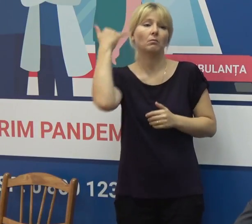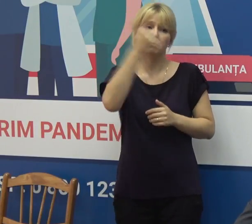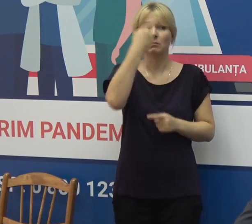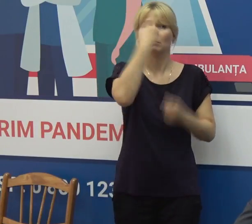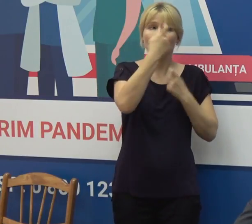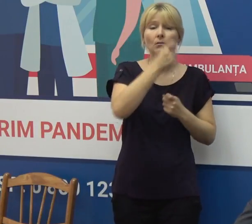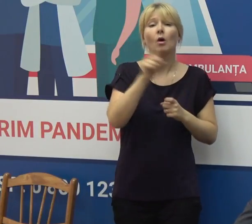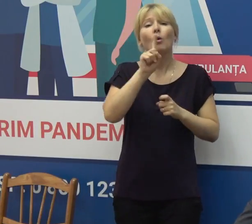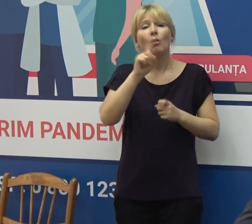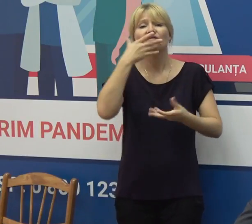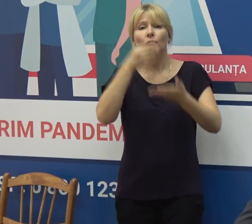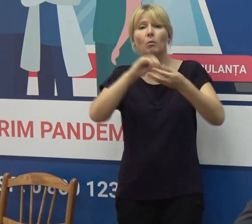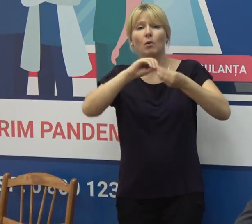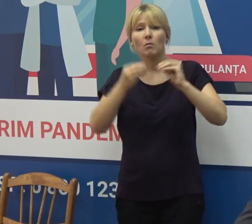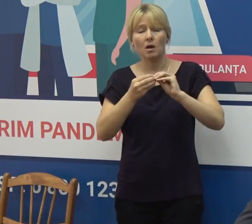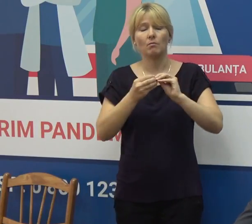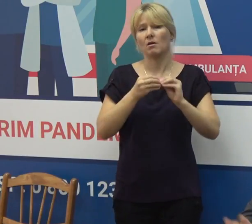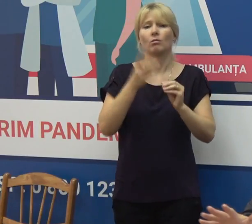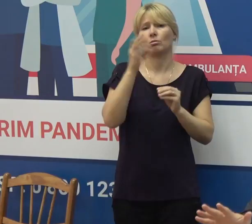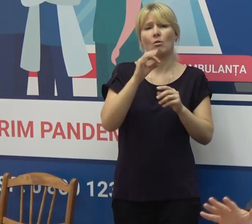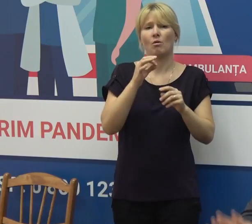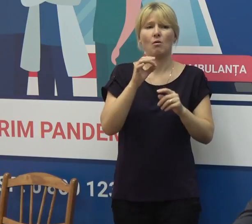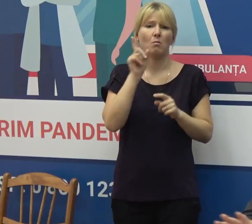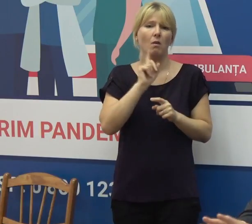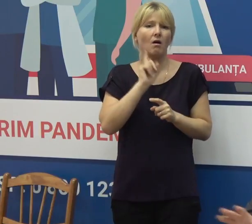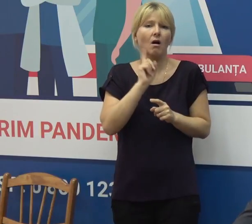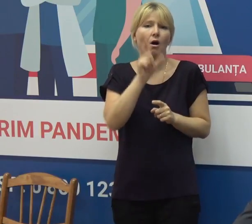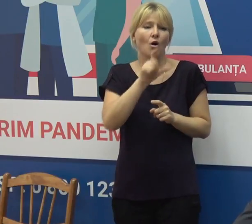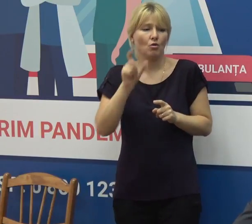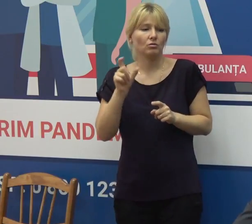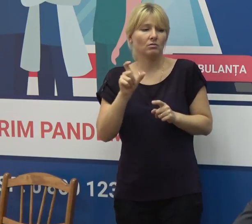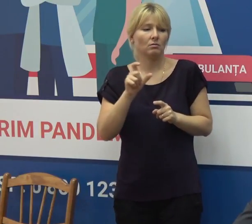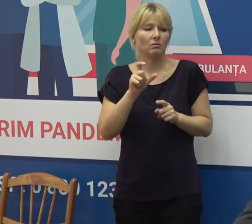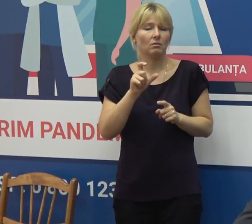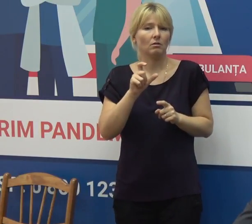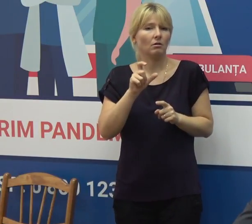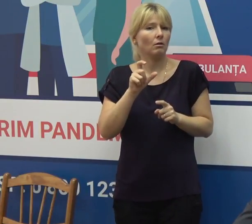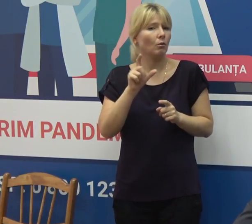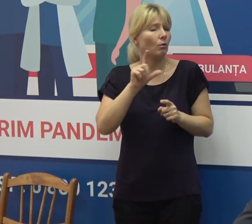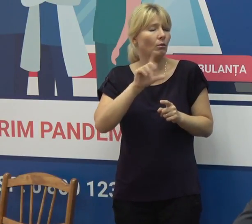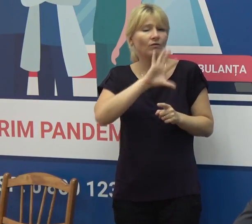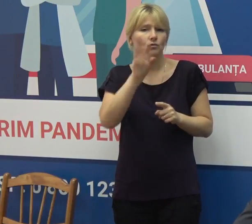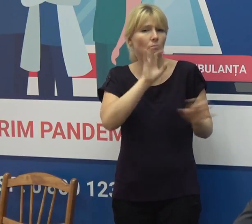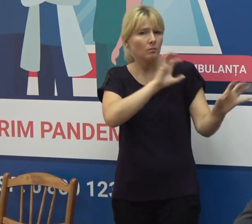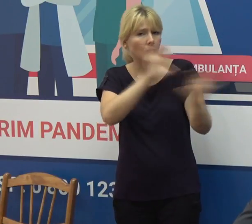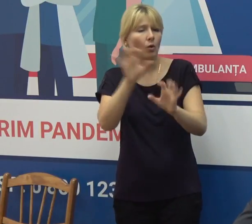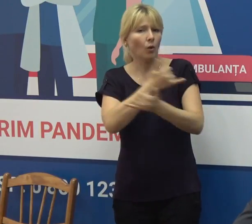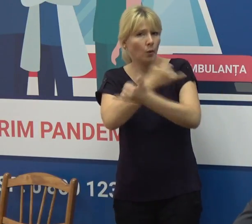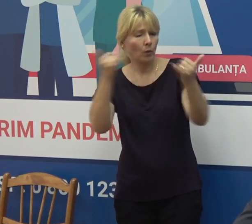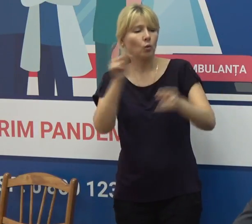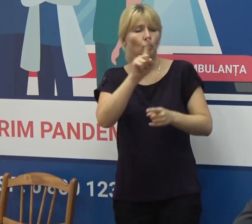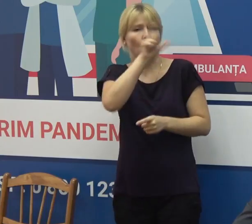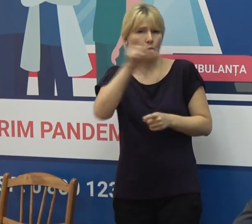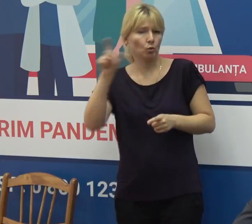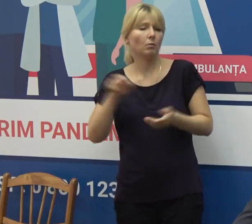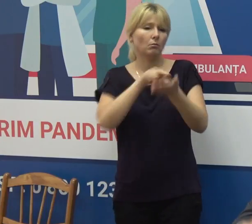soluționarea problemei, dar în principiu nu există localitate sau teritoriul unde să nu fie acoperit cu stocuri